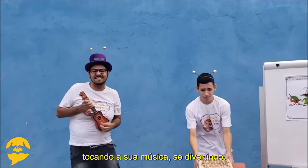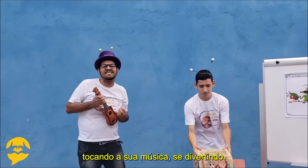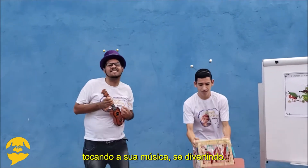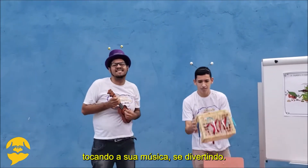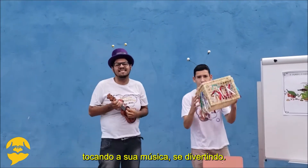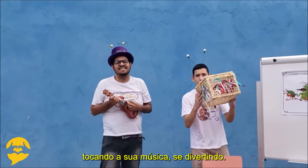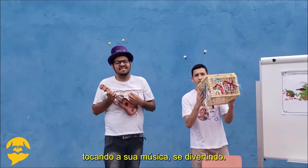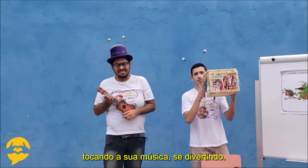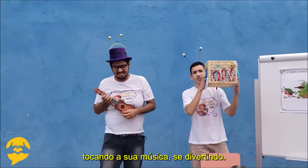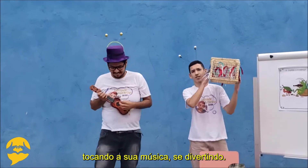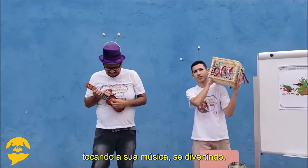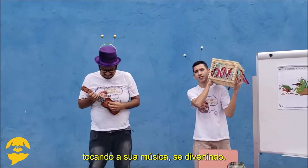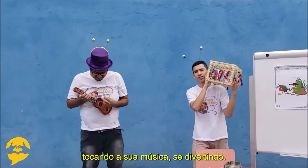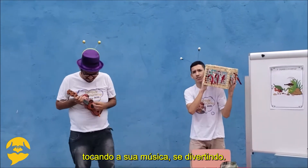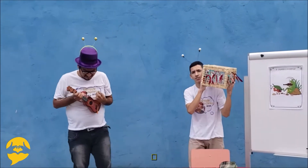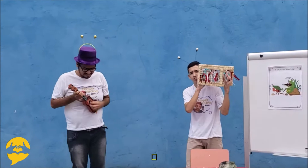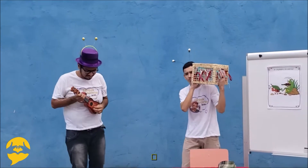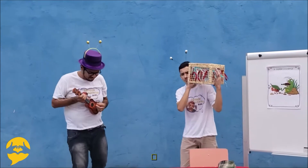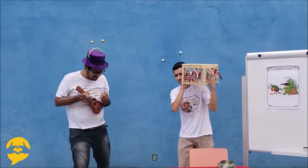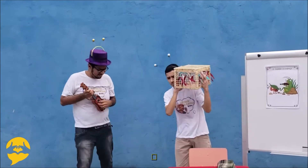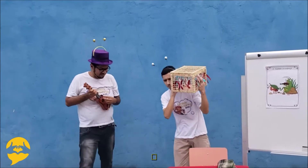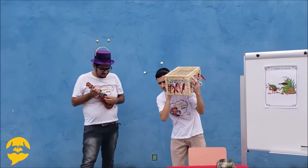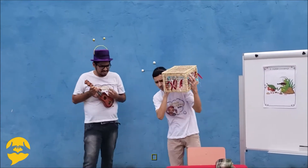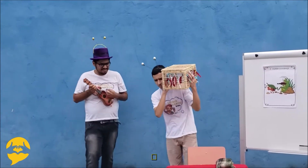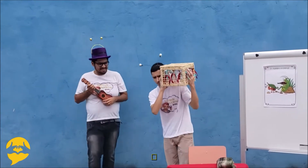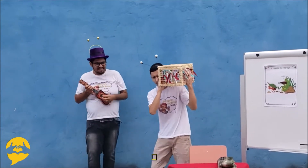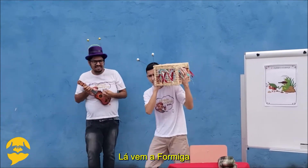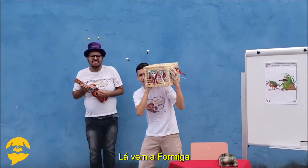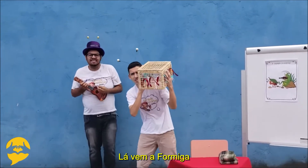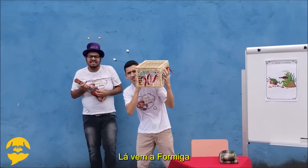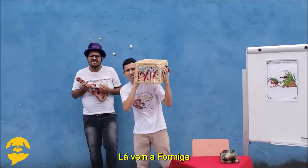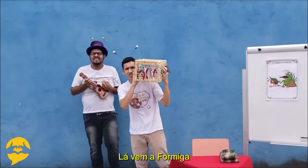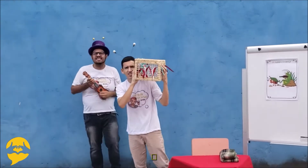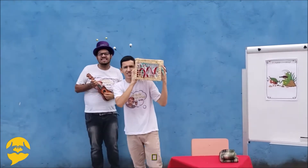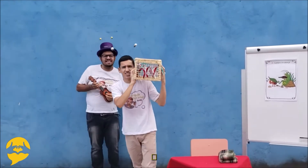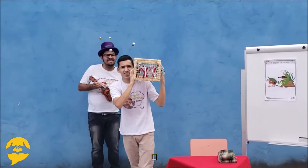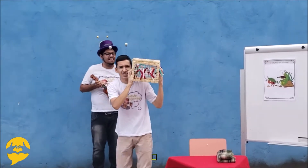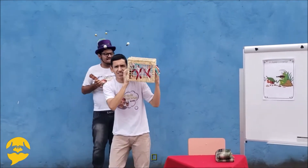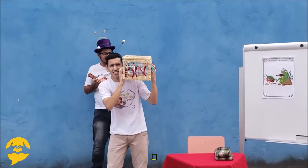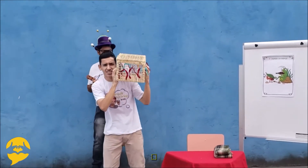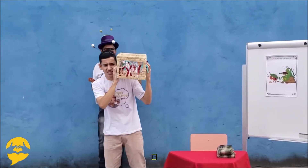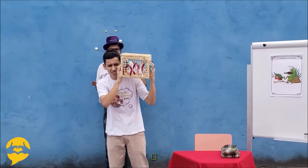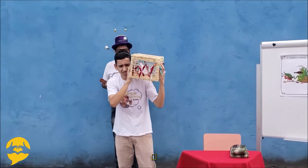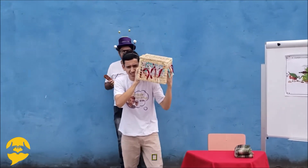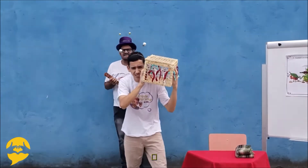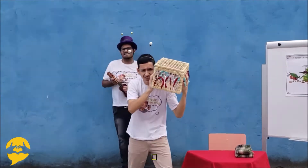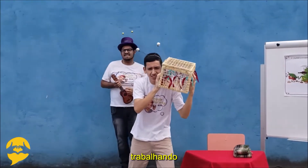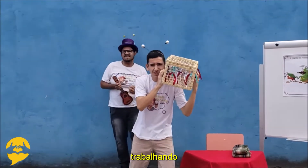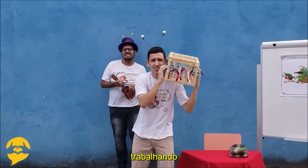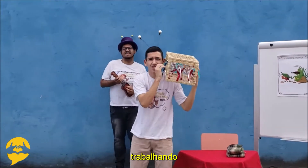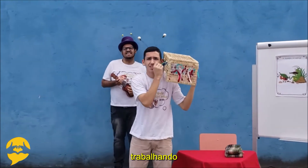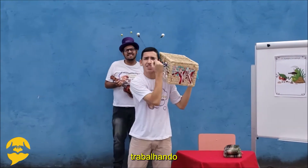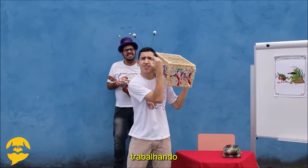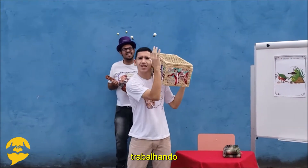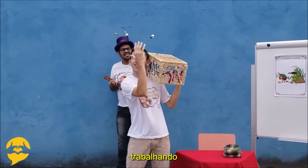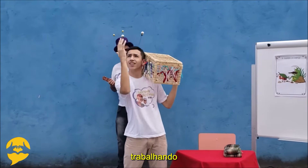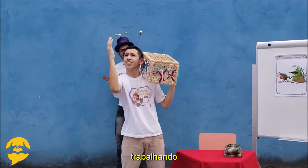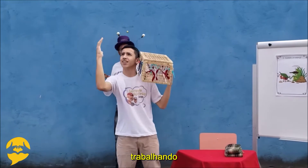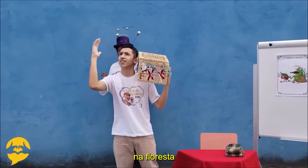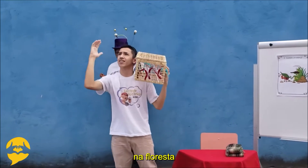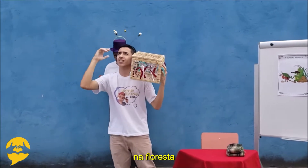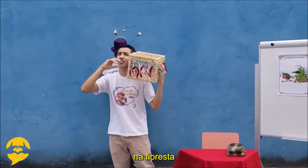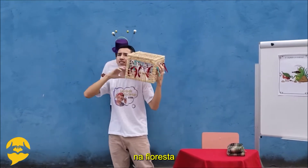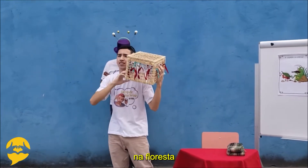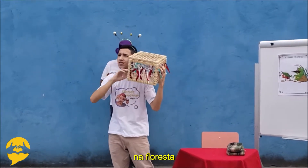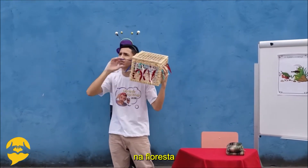violão. Tocando a sua música, se divertindo. Pedro pega um baúzinho de palha. Movei a formiga. Carrega o ombro com dificuldade. Trabalhando. Pega